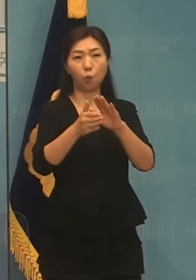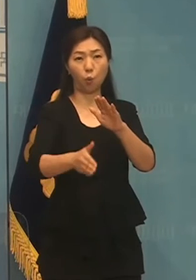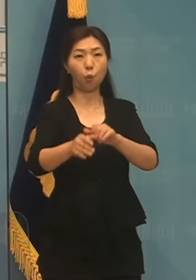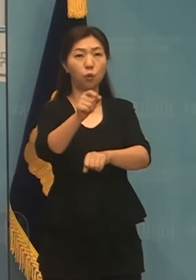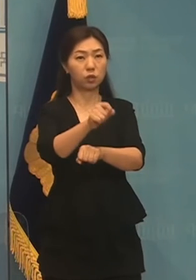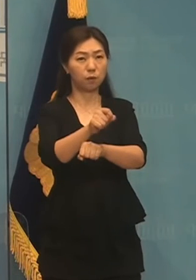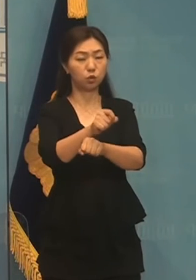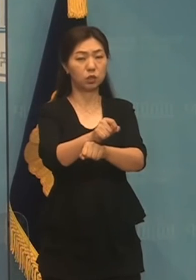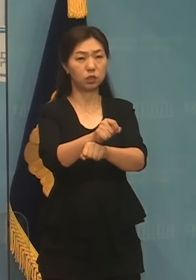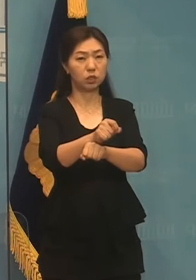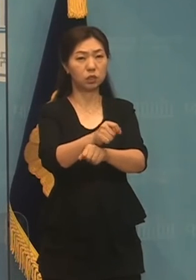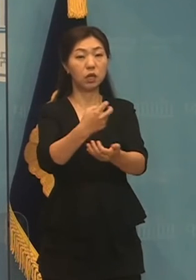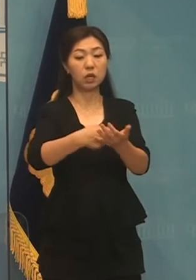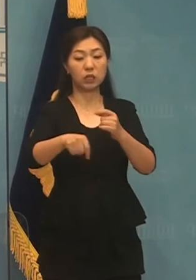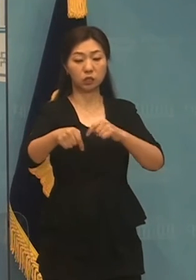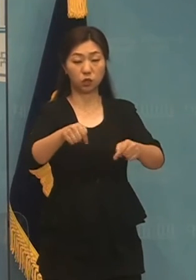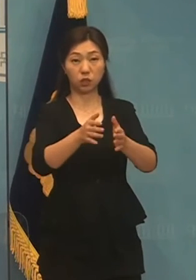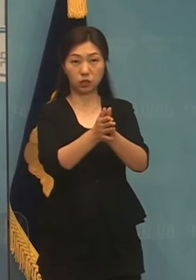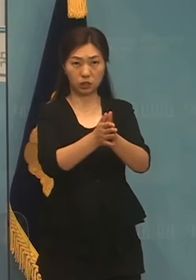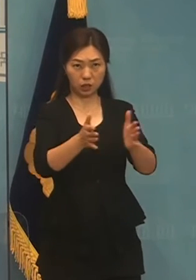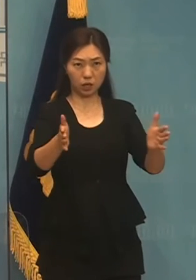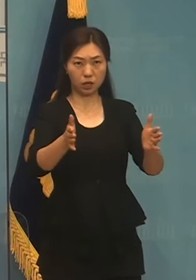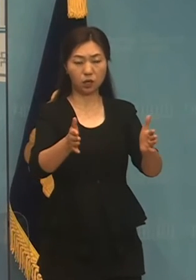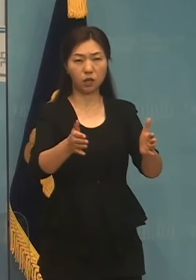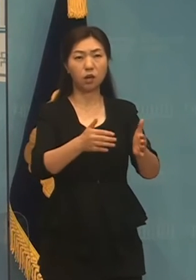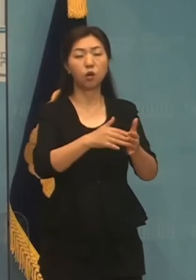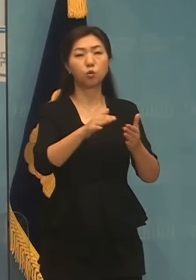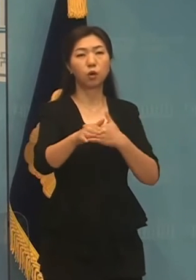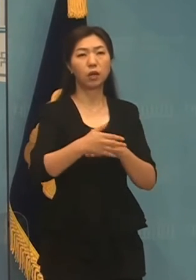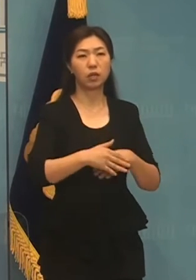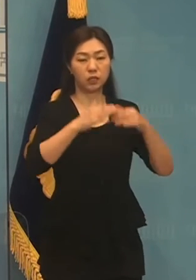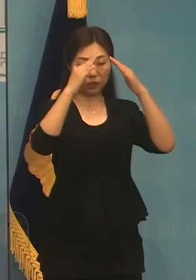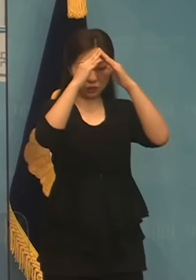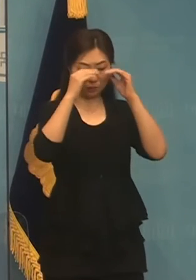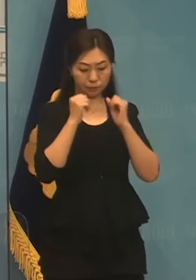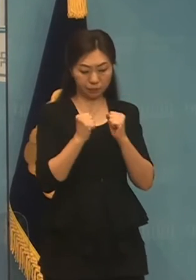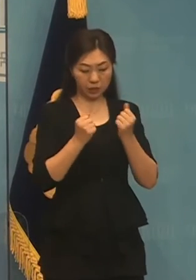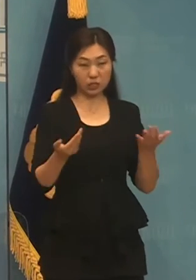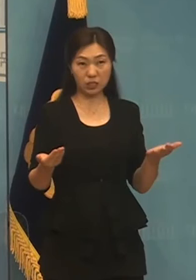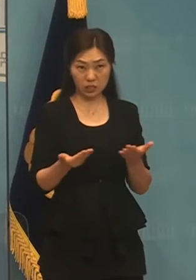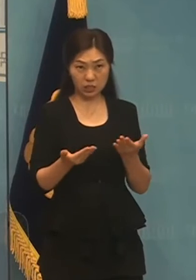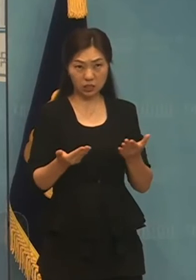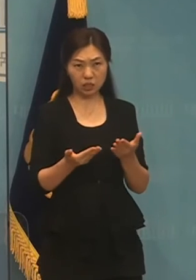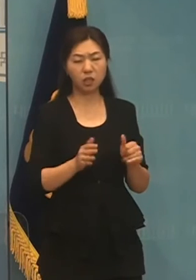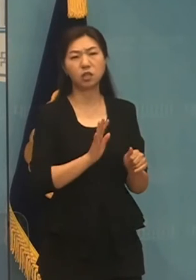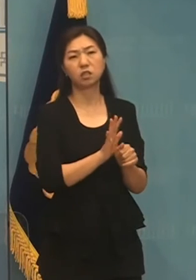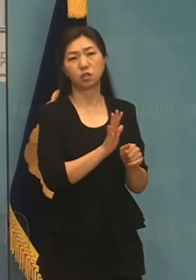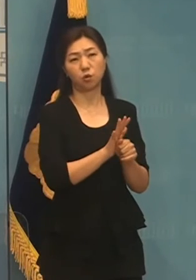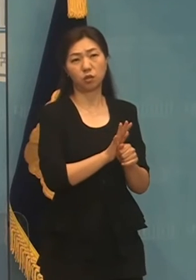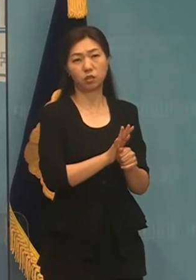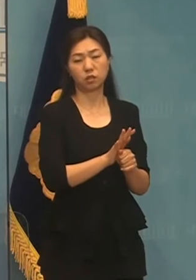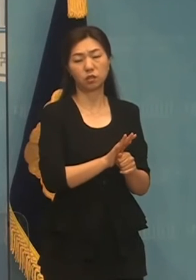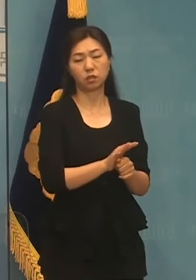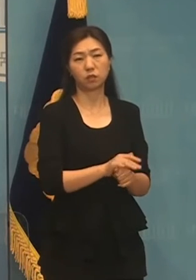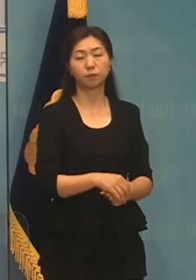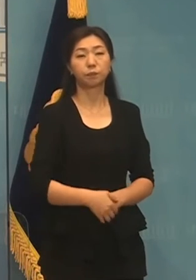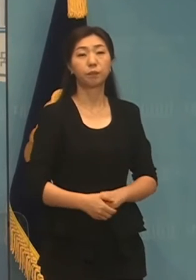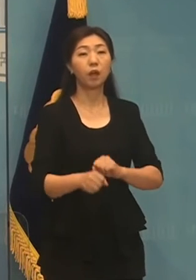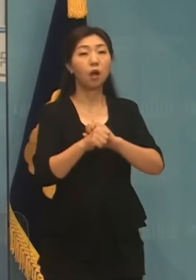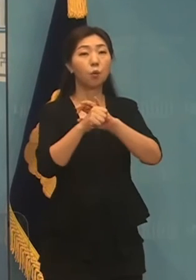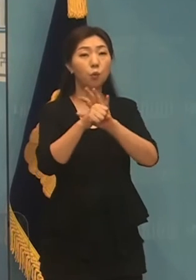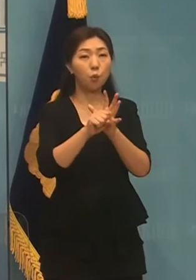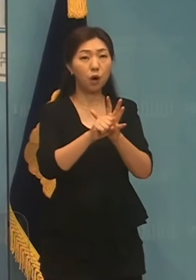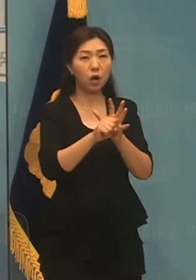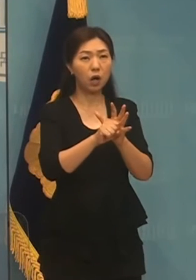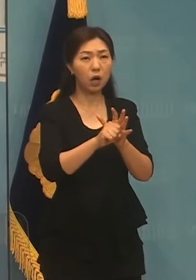재택근무를 지원한다는 내용입니다. 코로나19와 함께 시작된